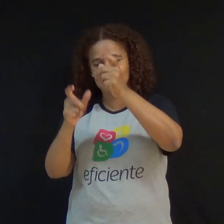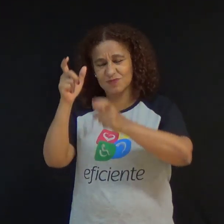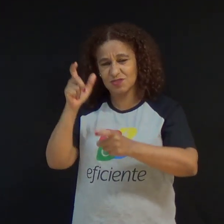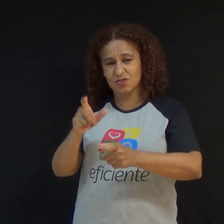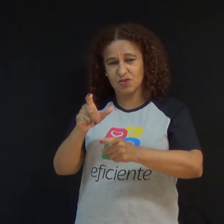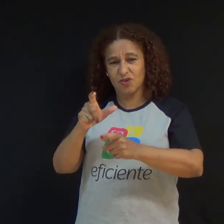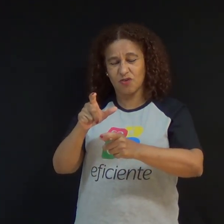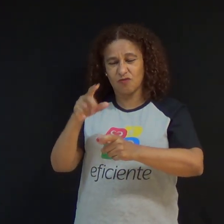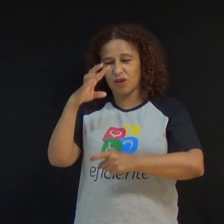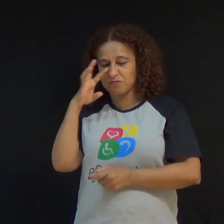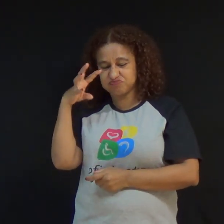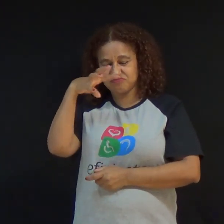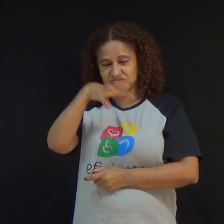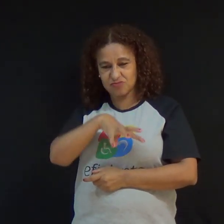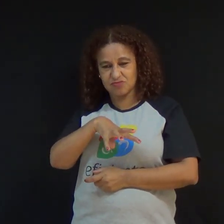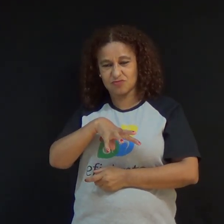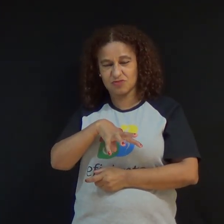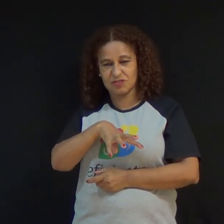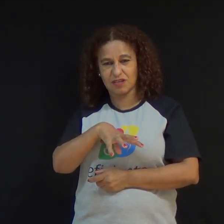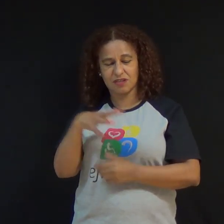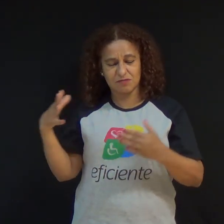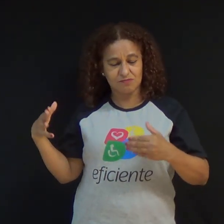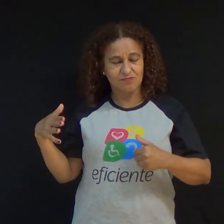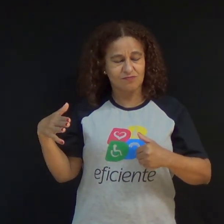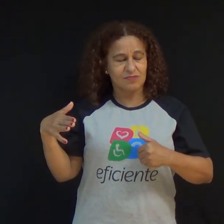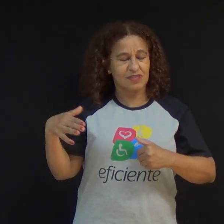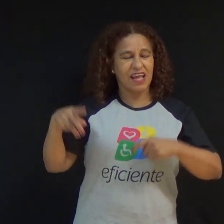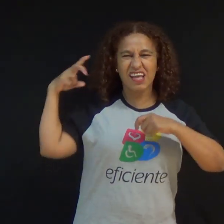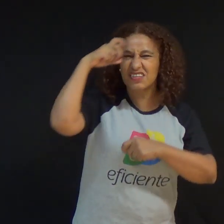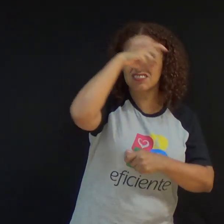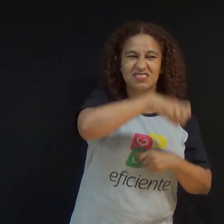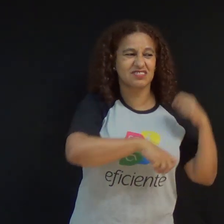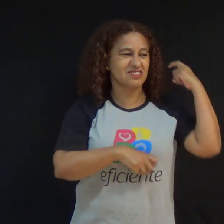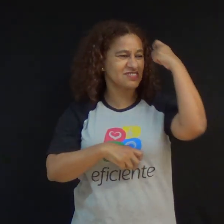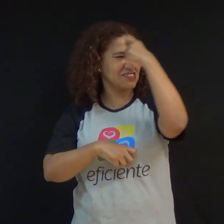tarefa árdua. É uma decisão movida pelo amor que nasce no coração de Deus.